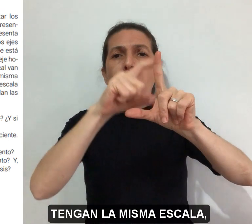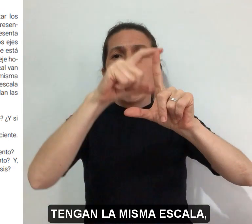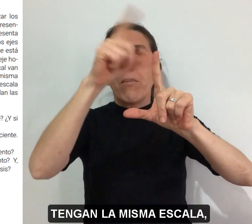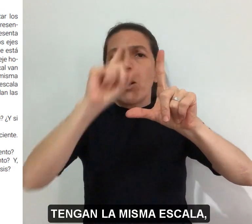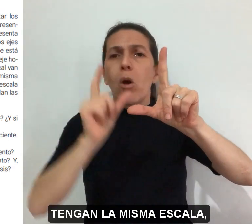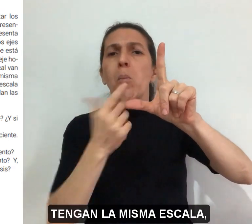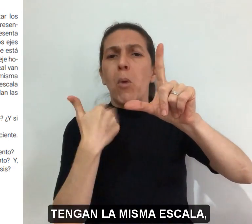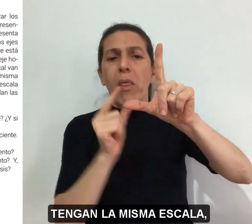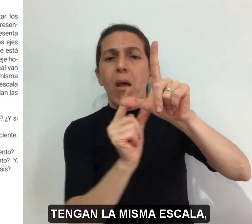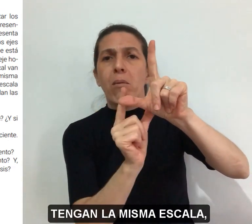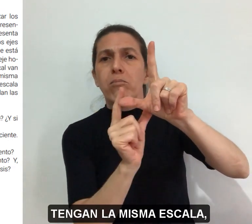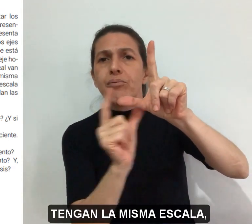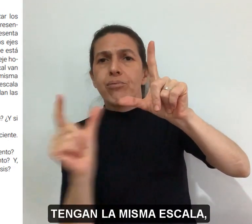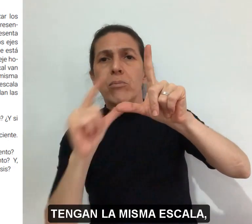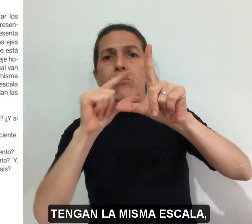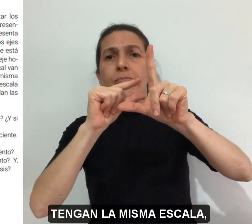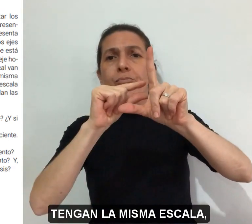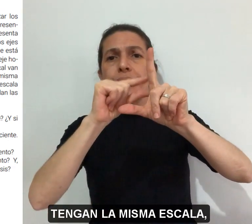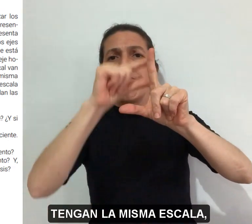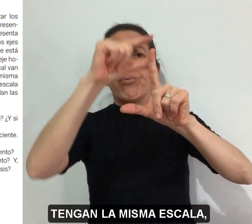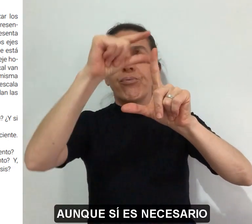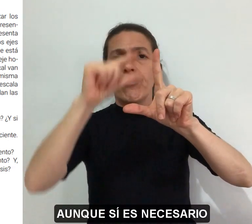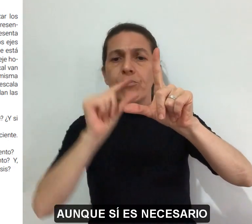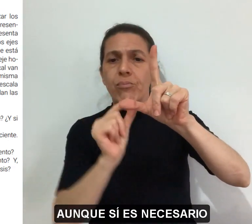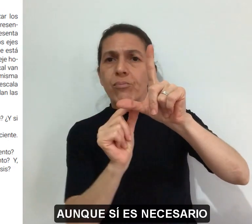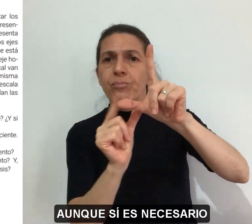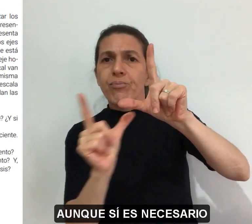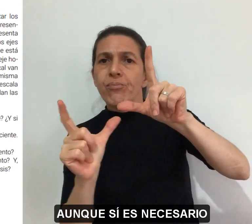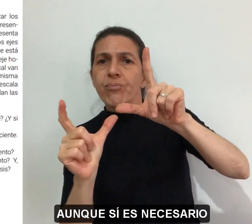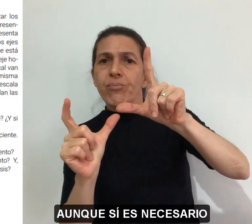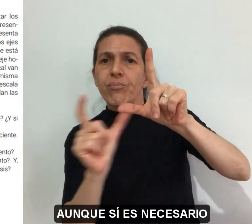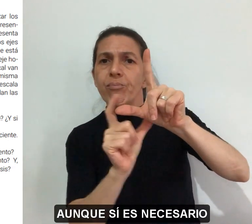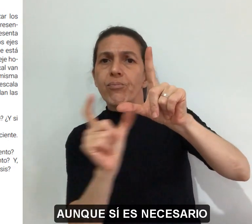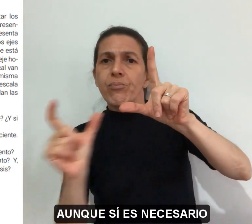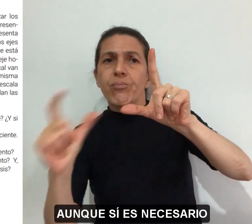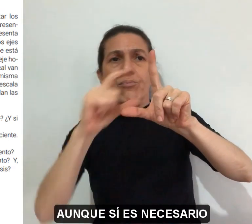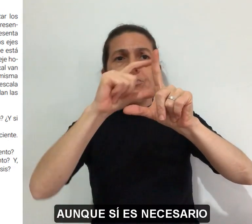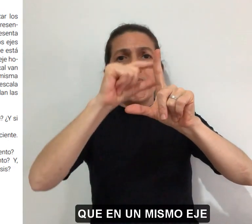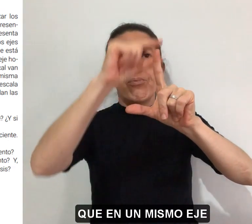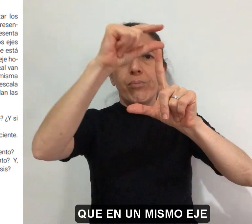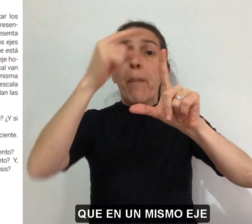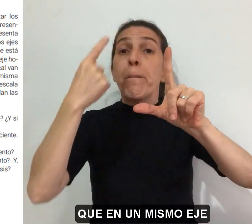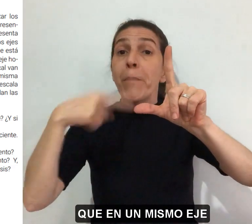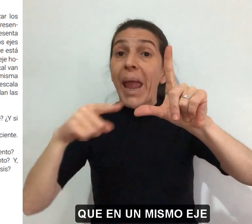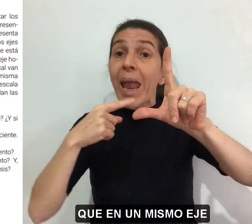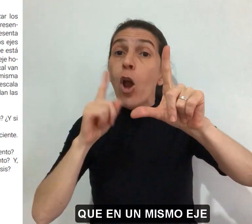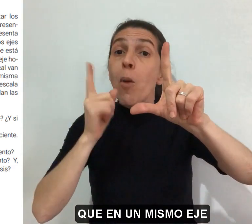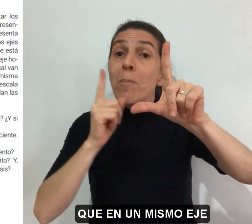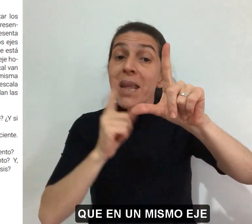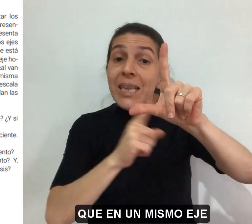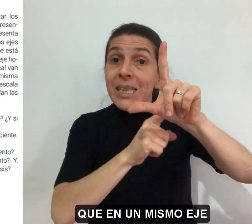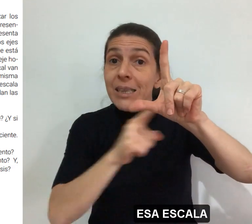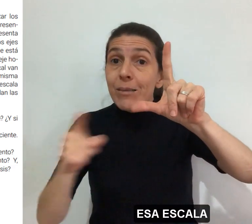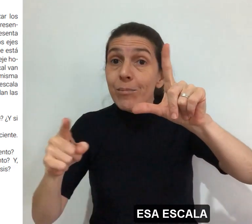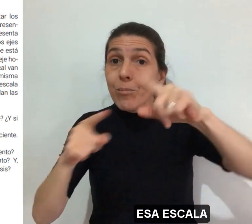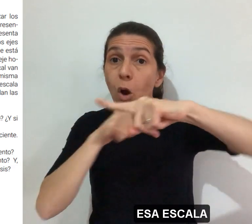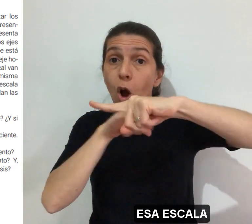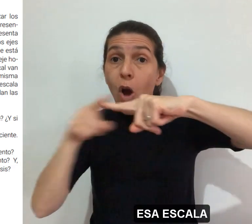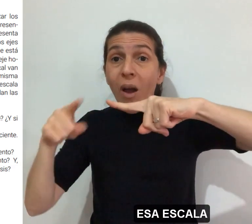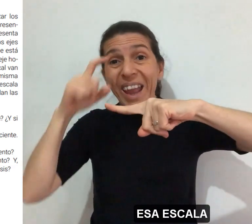tengan la misma escala, aunque sí es necesario que en un mismo eje